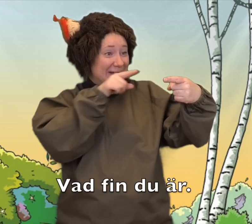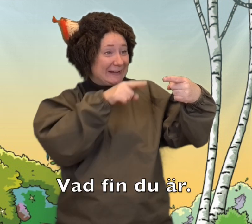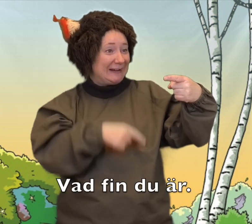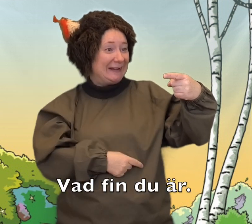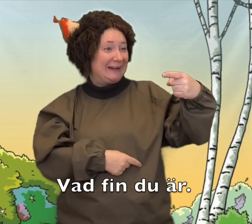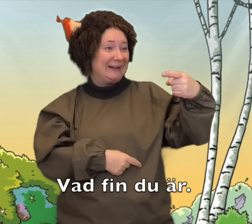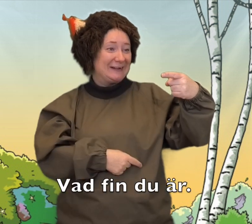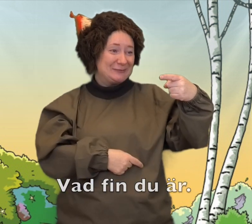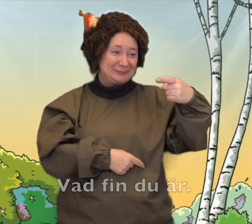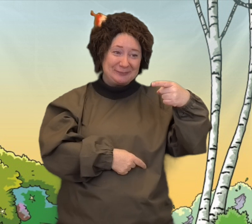fin du är!